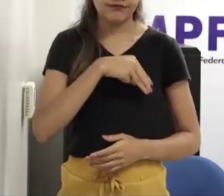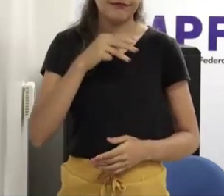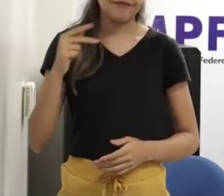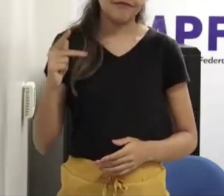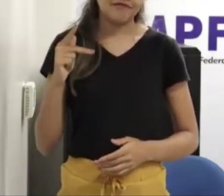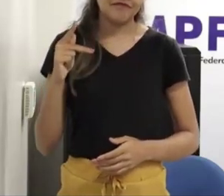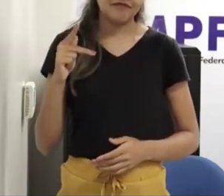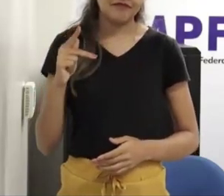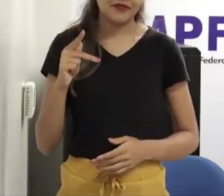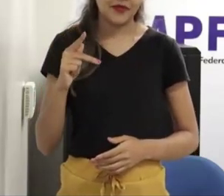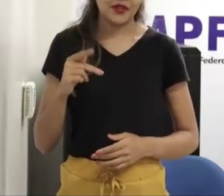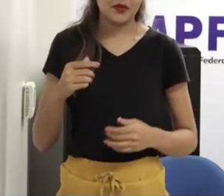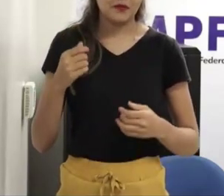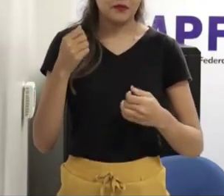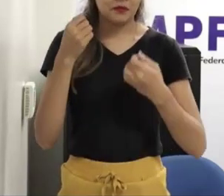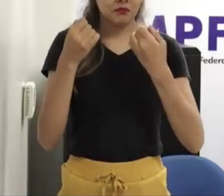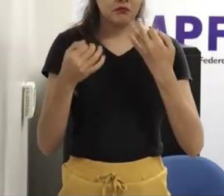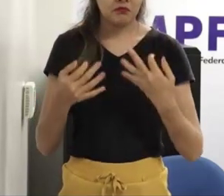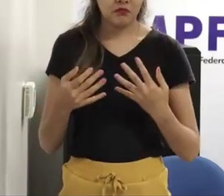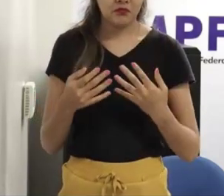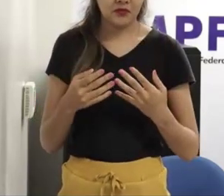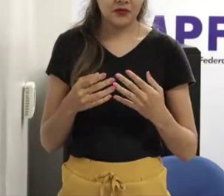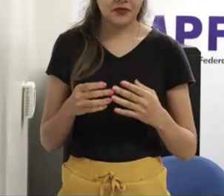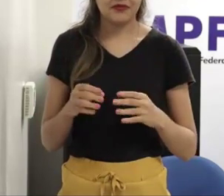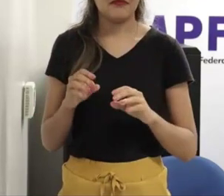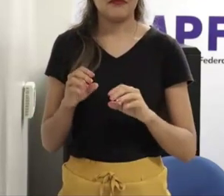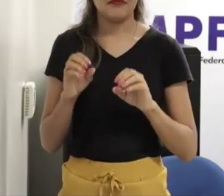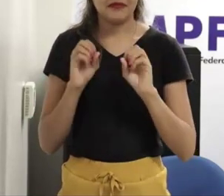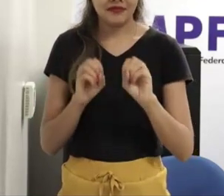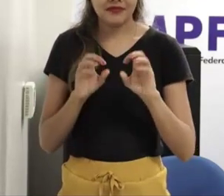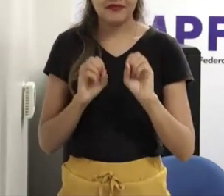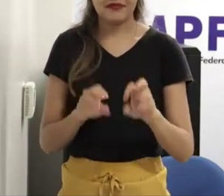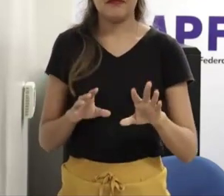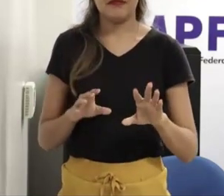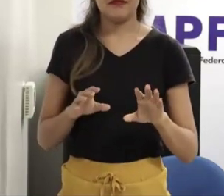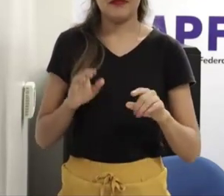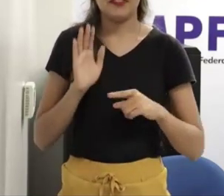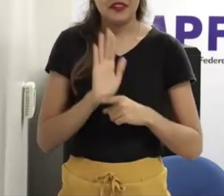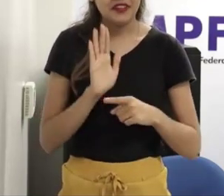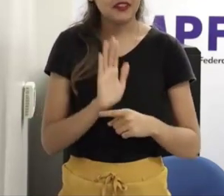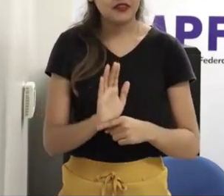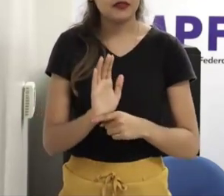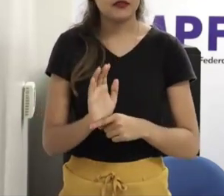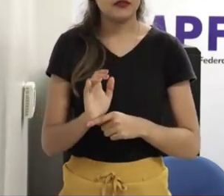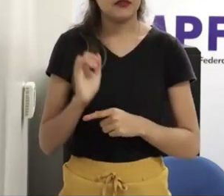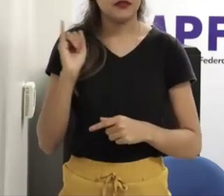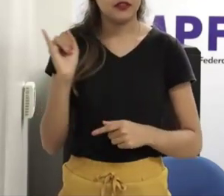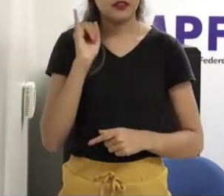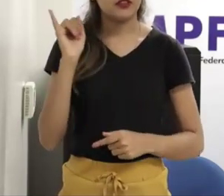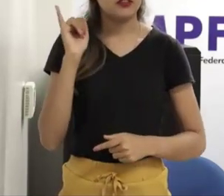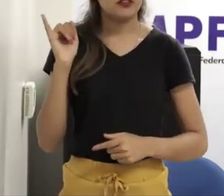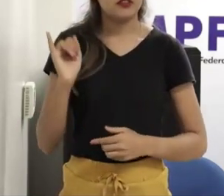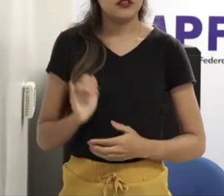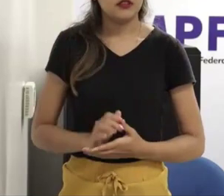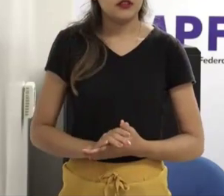vou dizer assim eu senti uma certa resistência até de que se pudesse fazer essa campanha